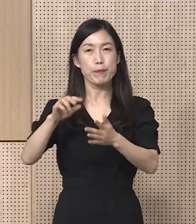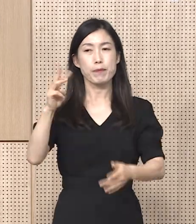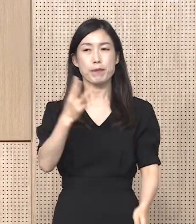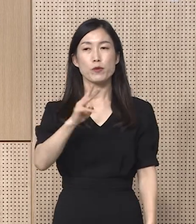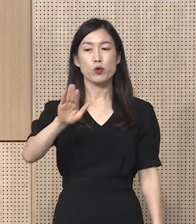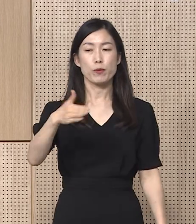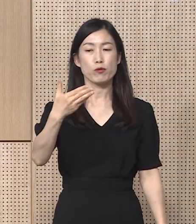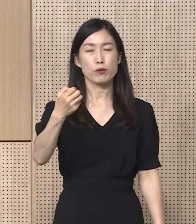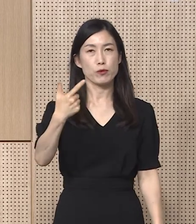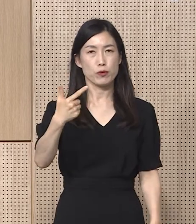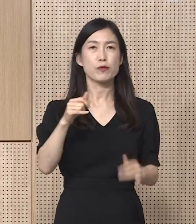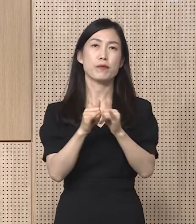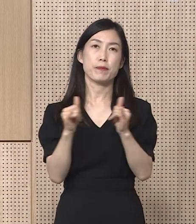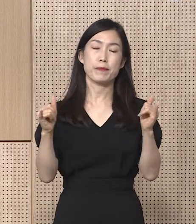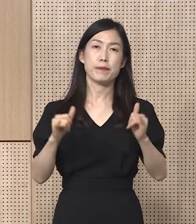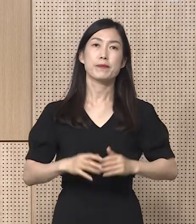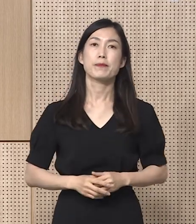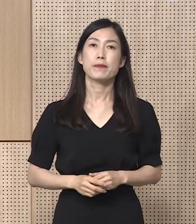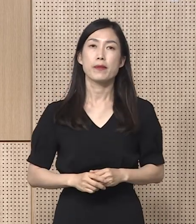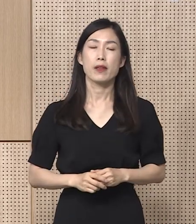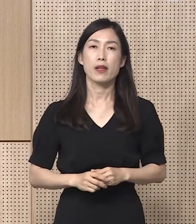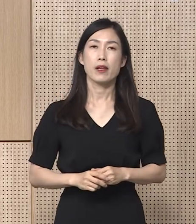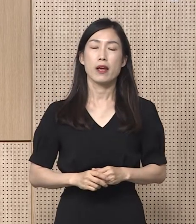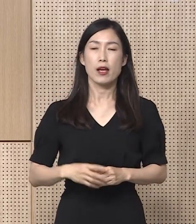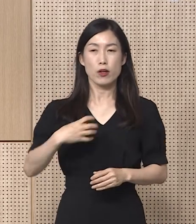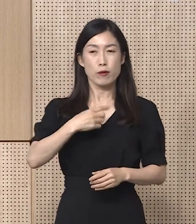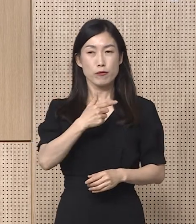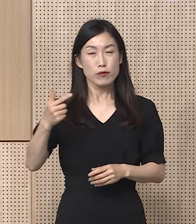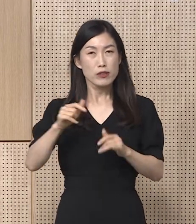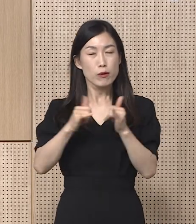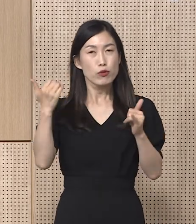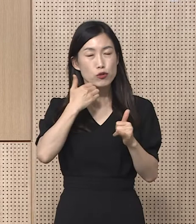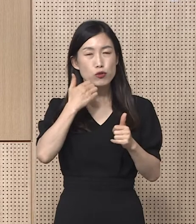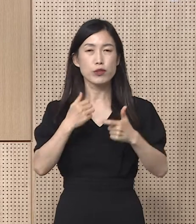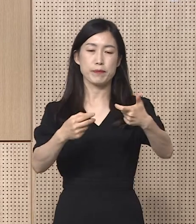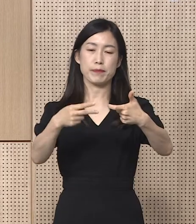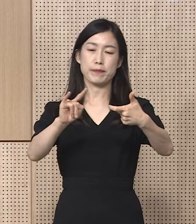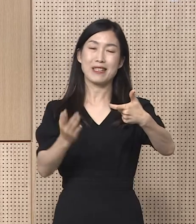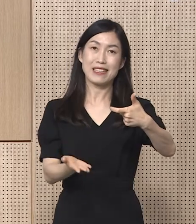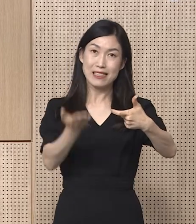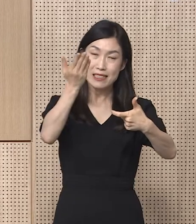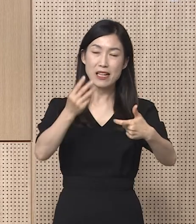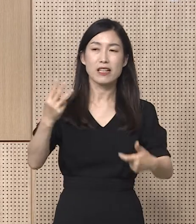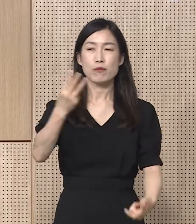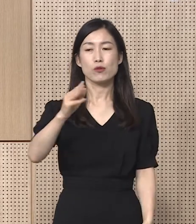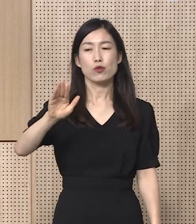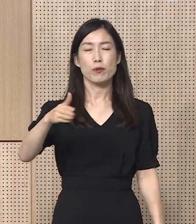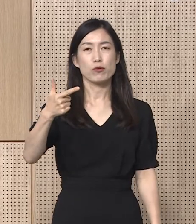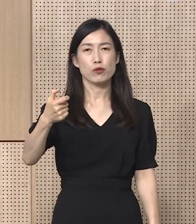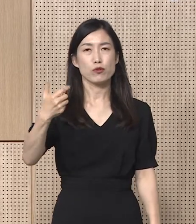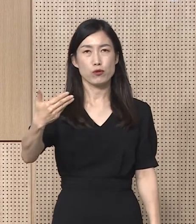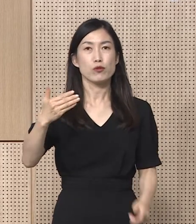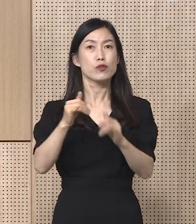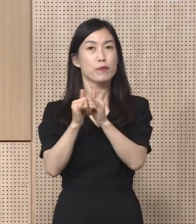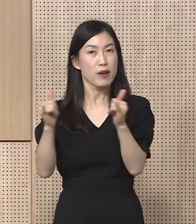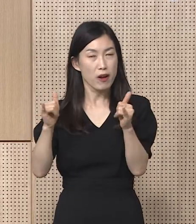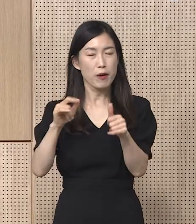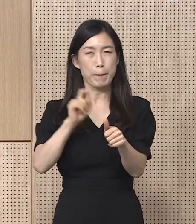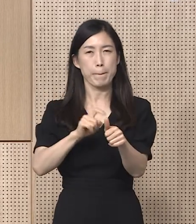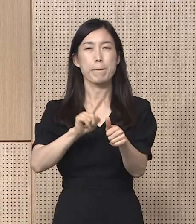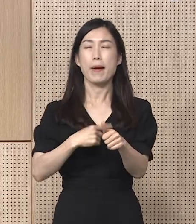,996명입니다. 고위험군인 60세 이상 확진자는 3,986명을 기록하여